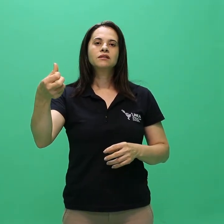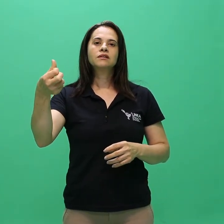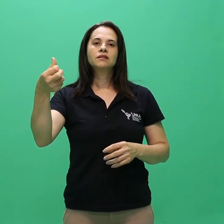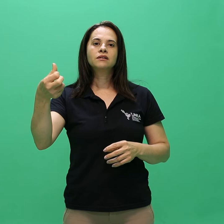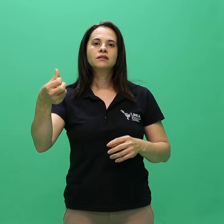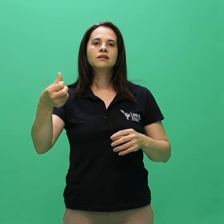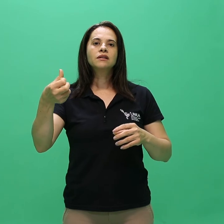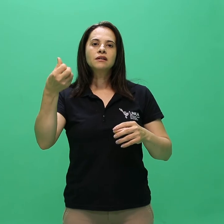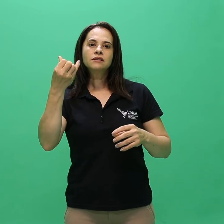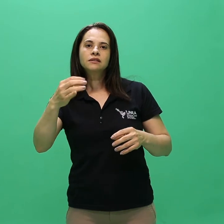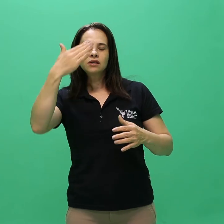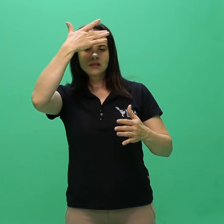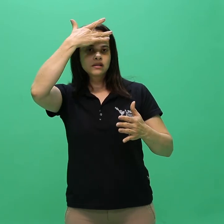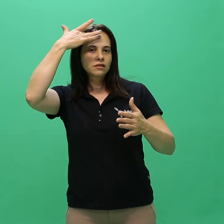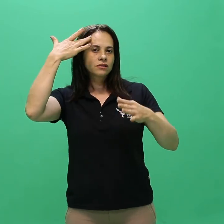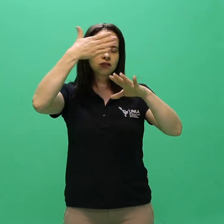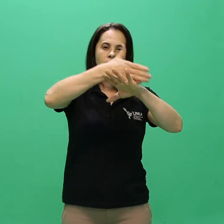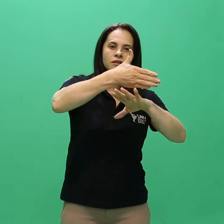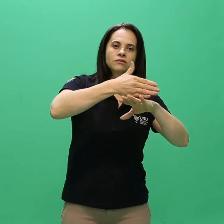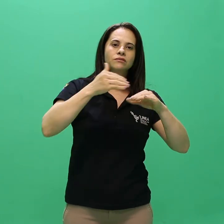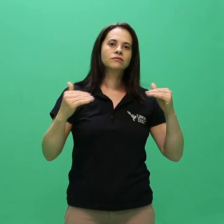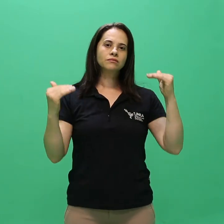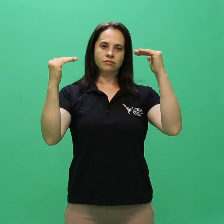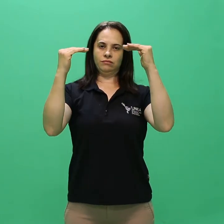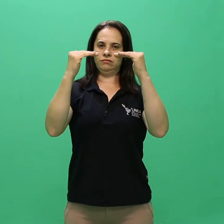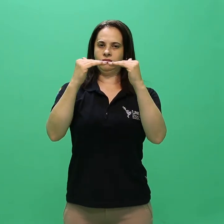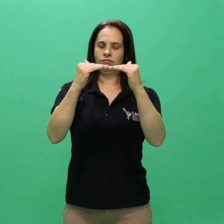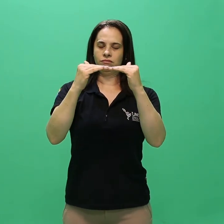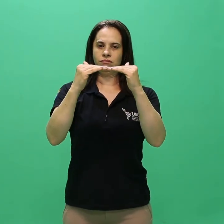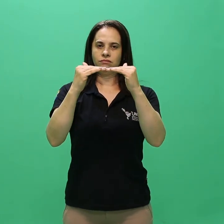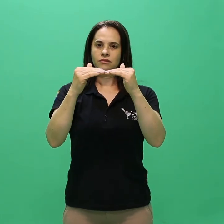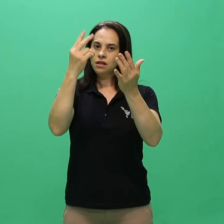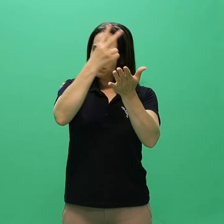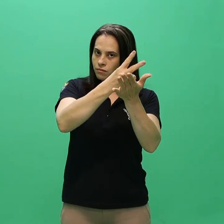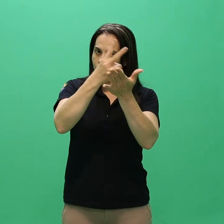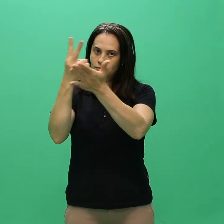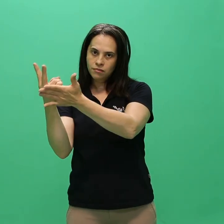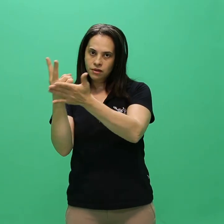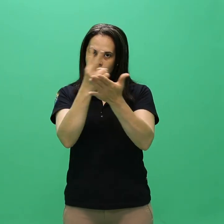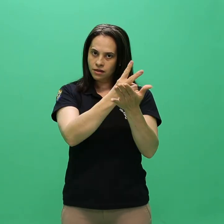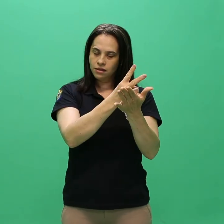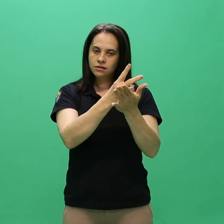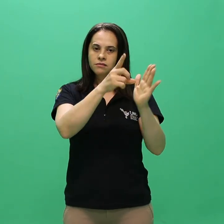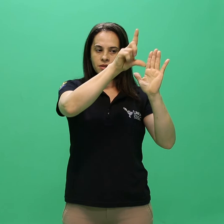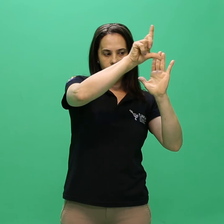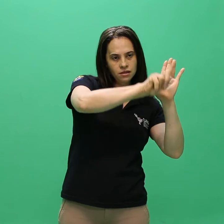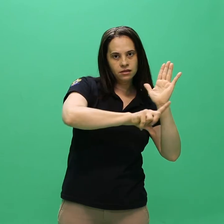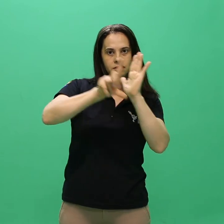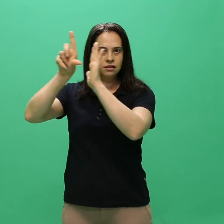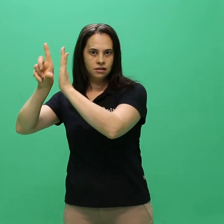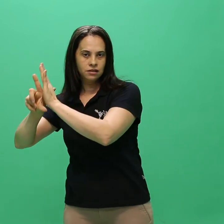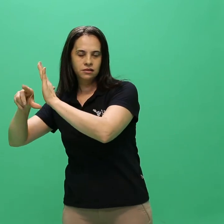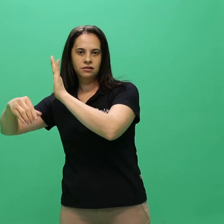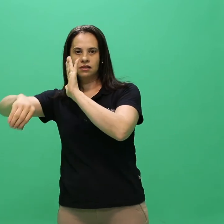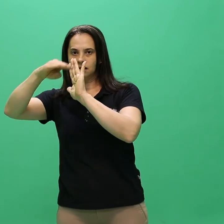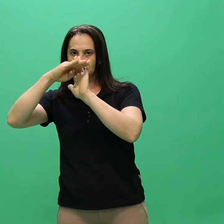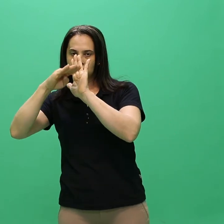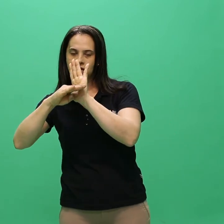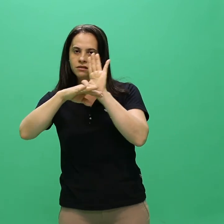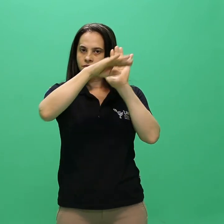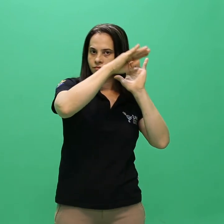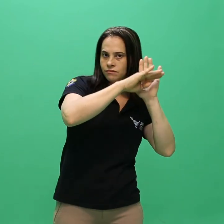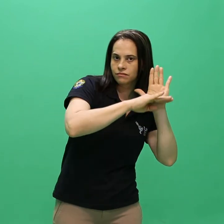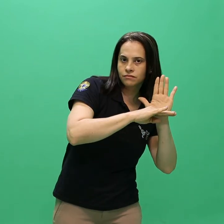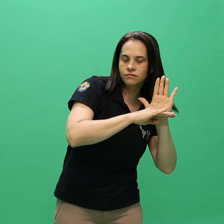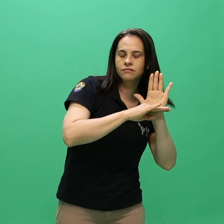.5